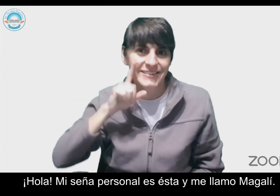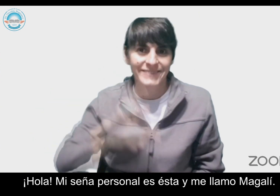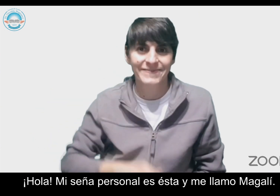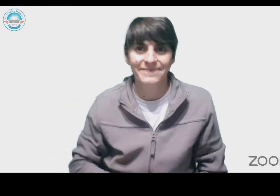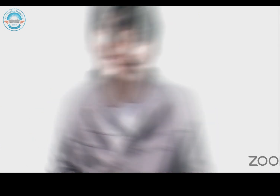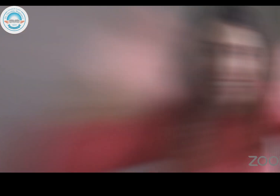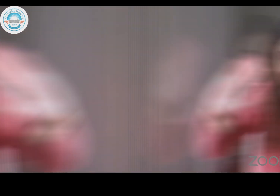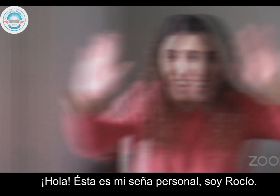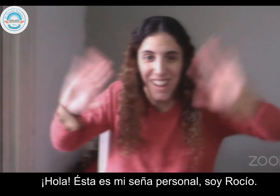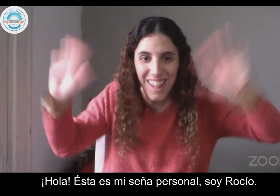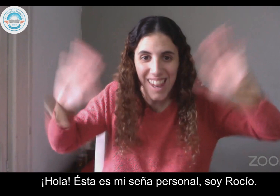Hola,